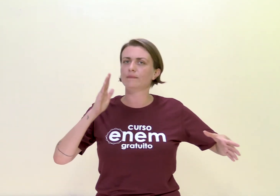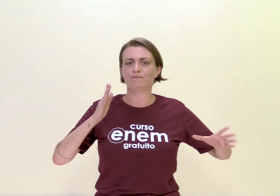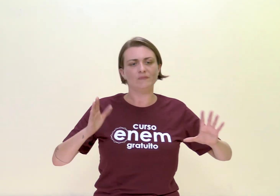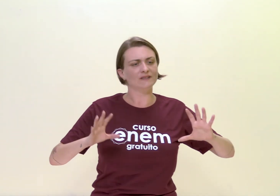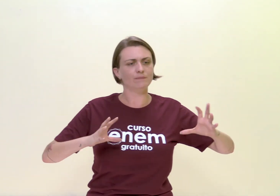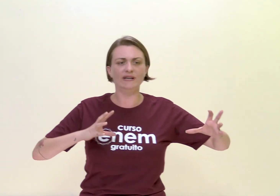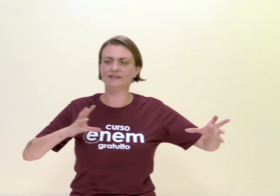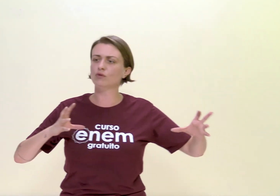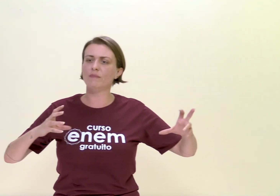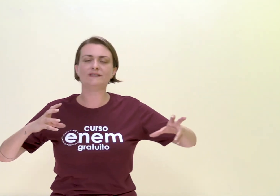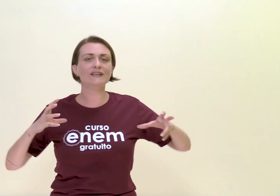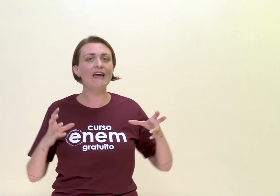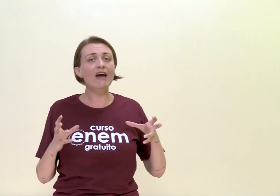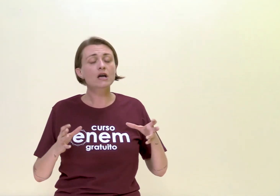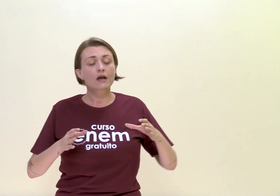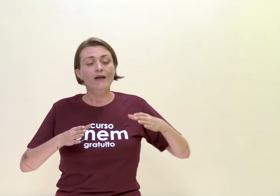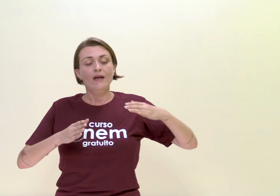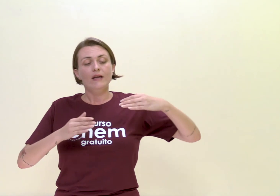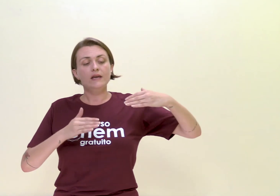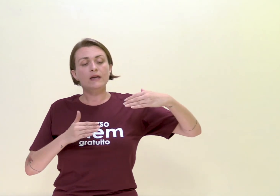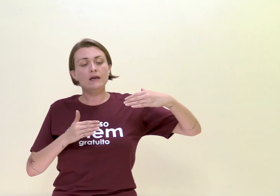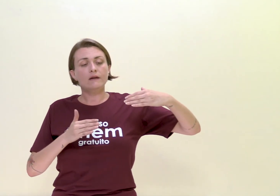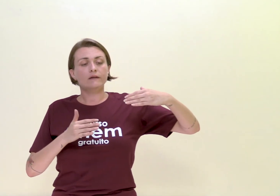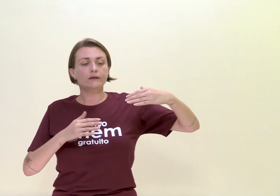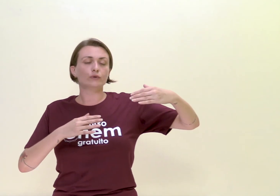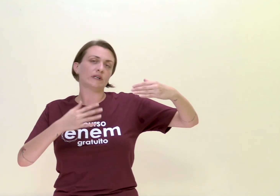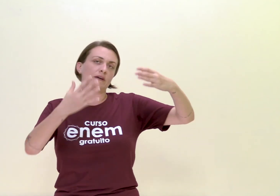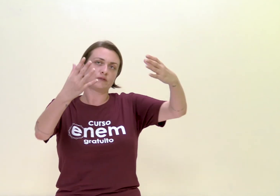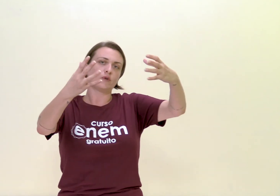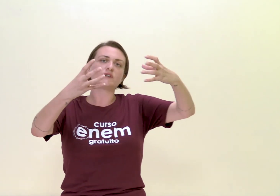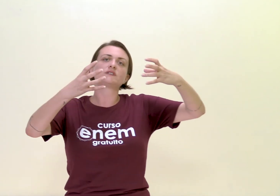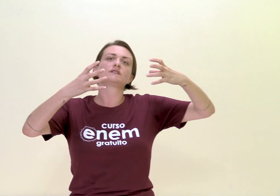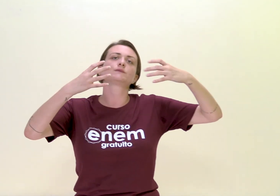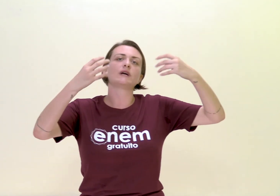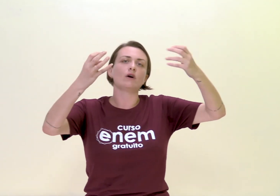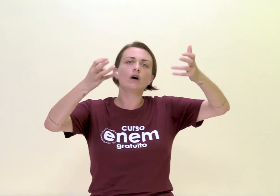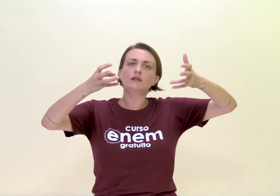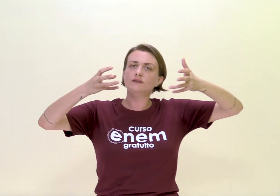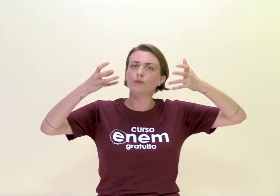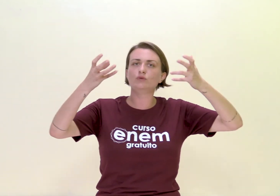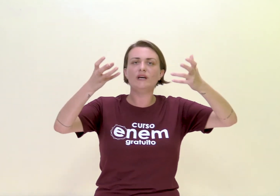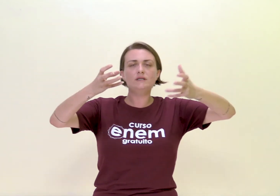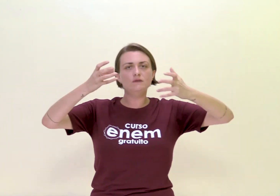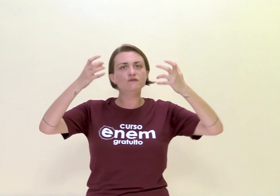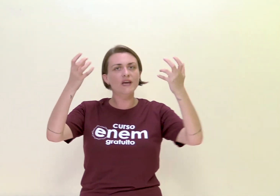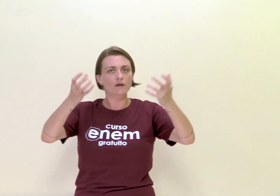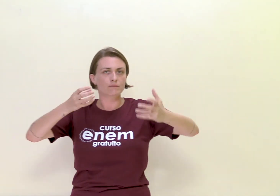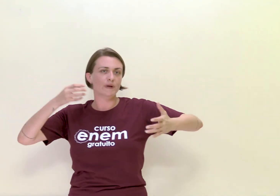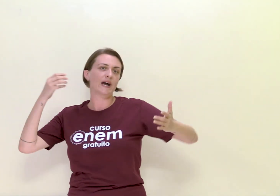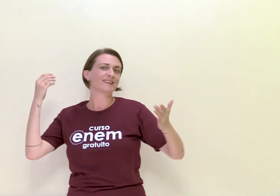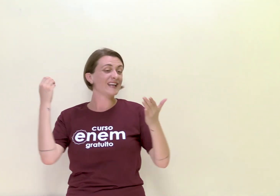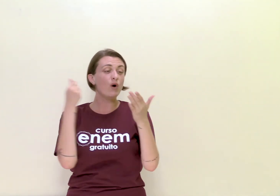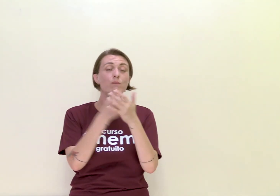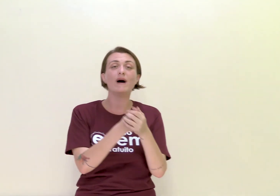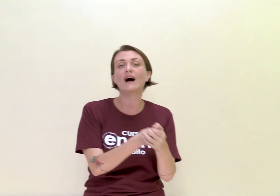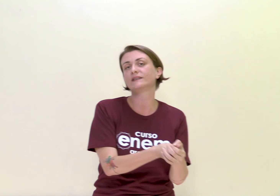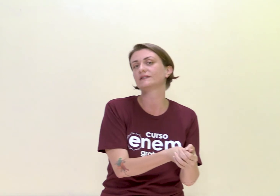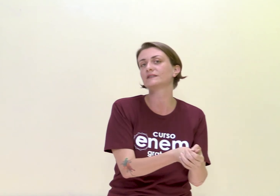a separação, começa a guerra e as forças espanholas e portuguesas vêm para derrubar esses